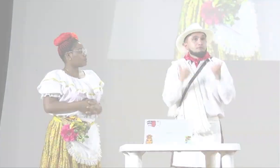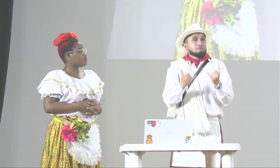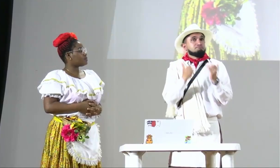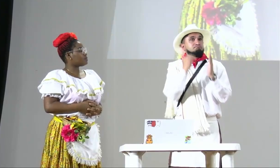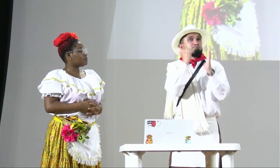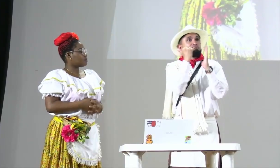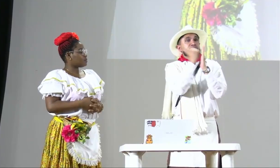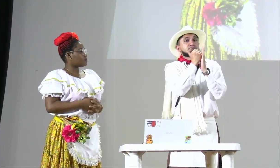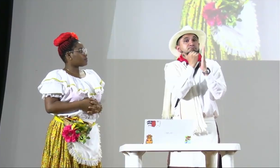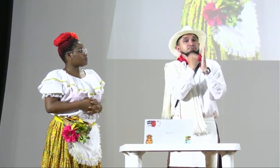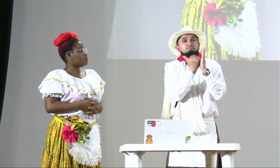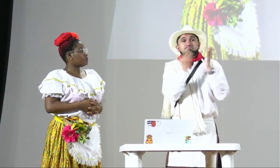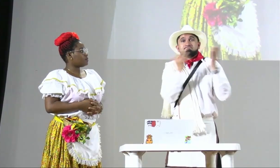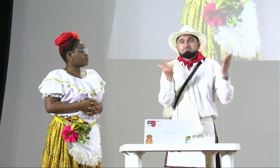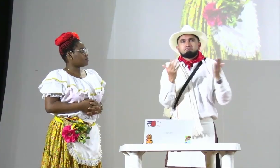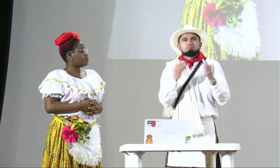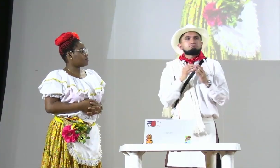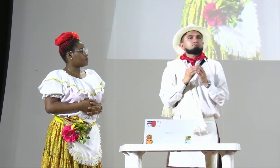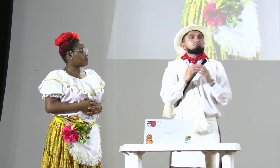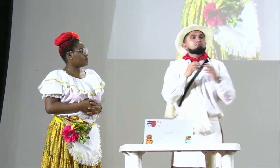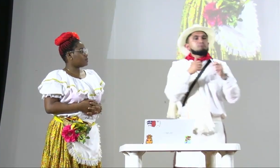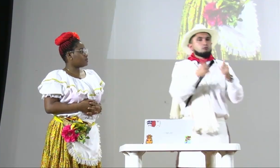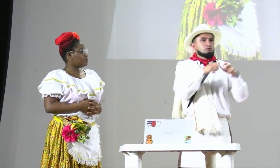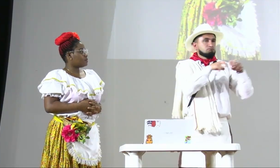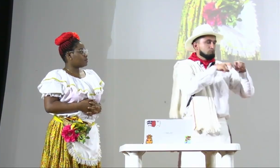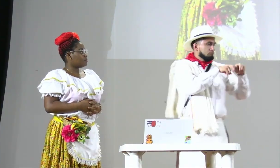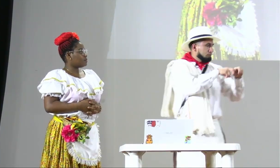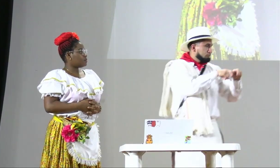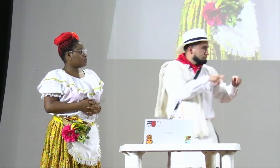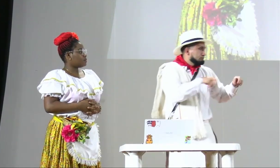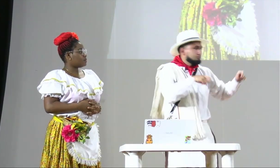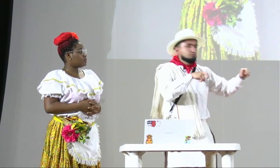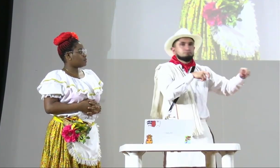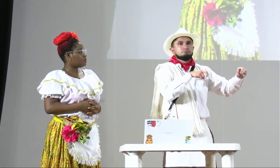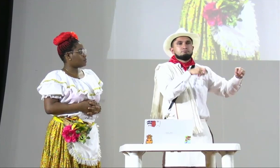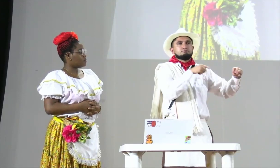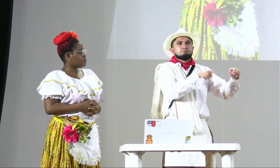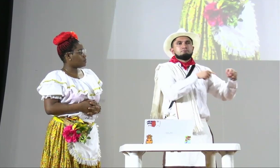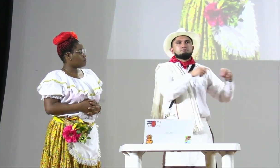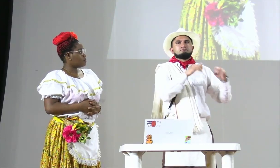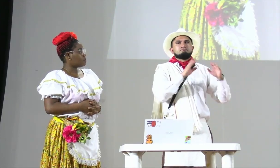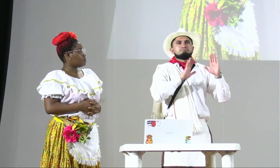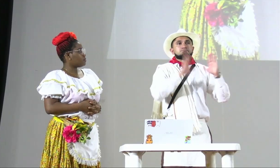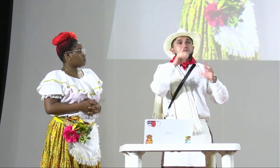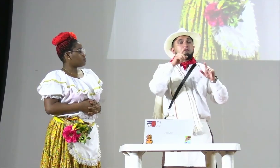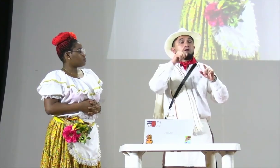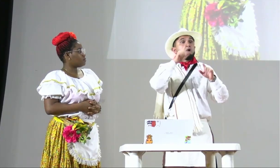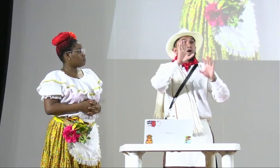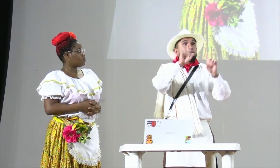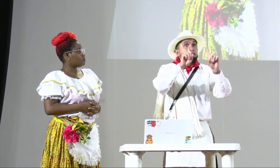Bueno, entonces con nuestro programa vamos a hacer en este momento un panel, pero queremos